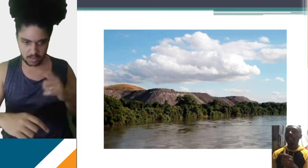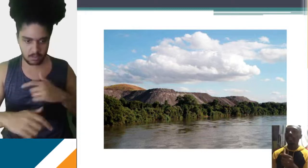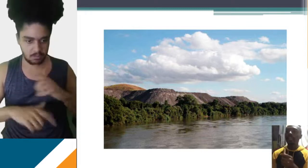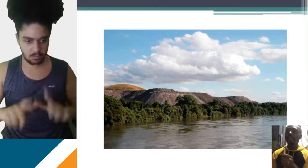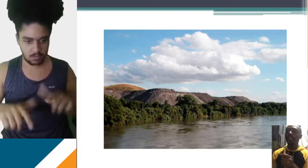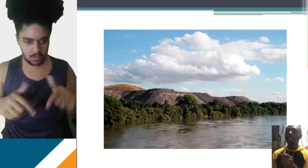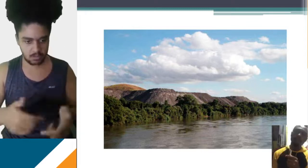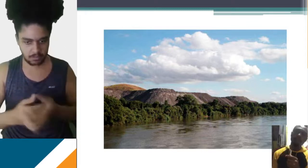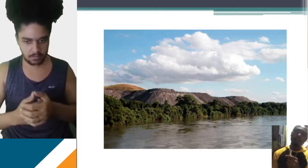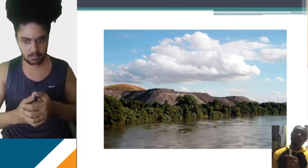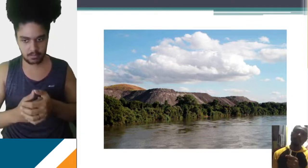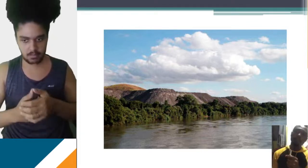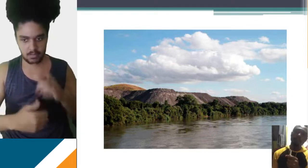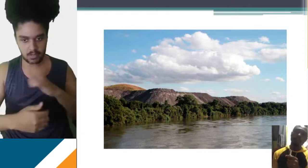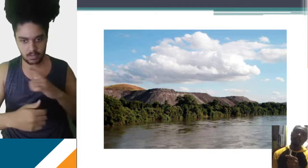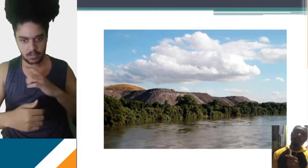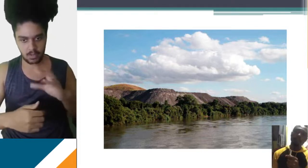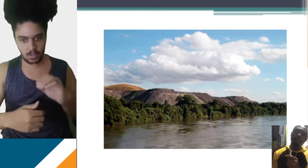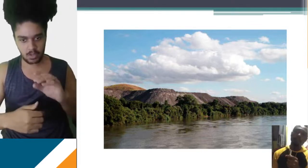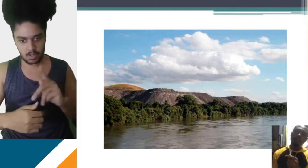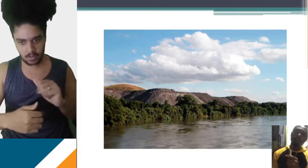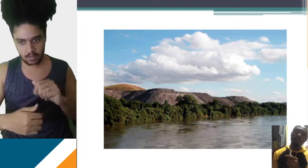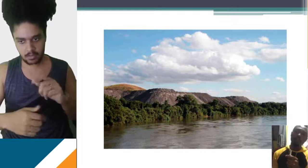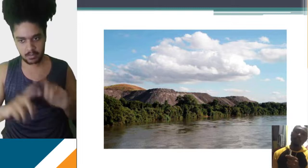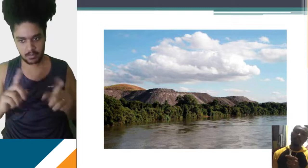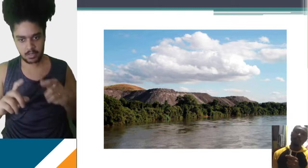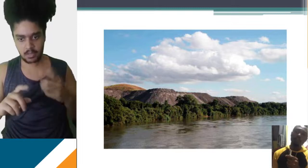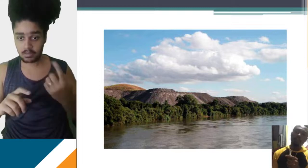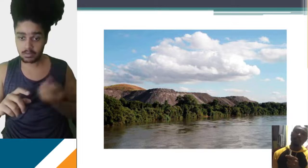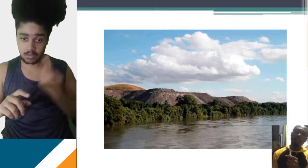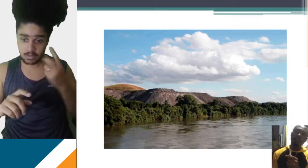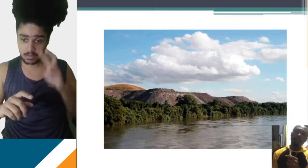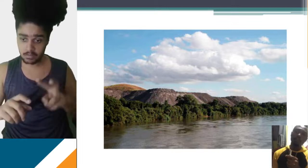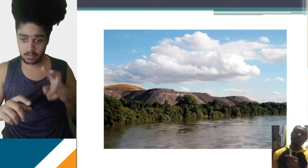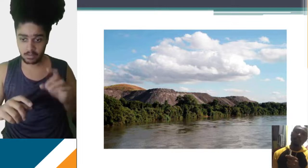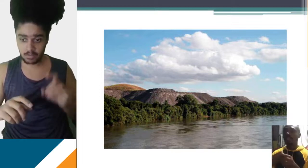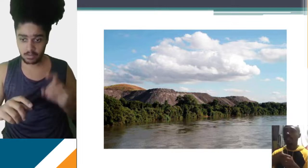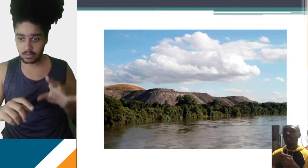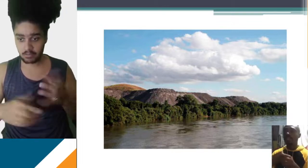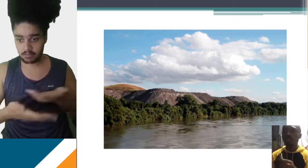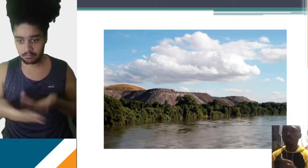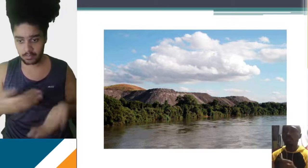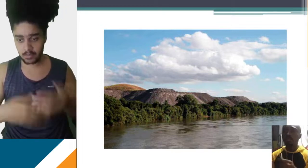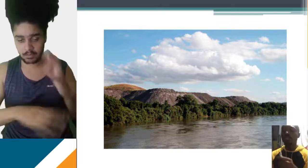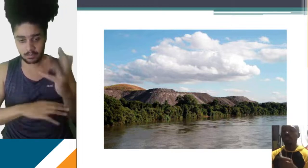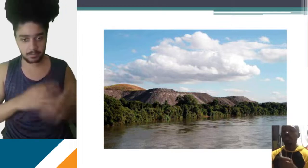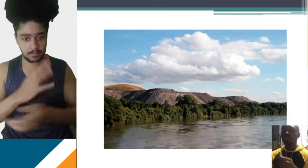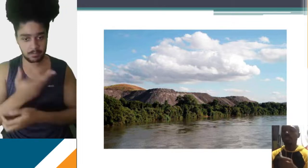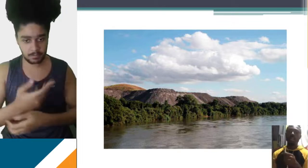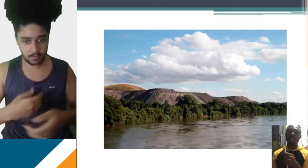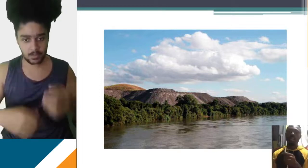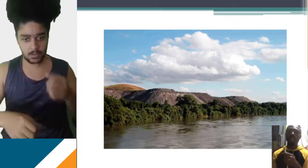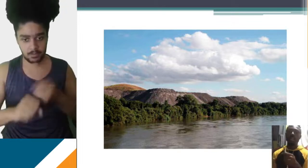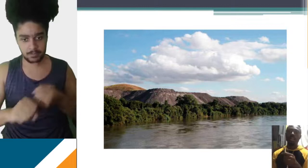práticas. Até porque a gente teve Olimpíadas, a gente teve Copa do Mundo passando por aqui, e o que a gente viu, na verdade, foi uma exímua exploração de